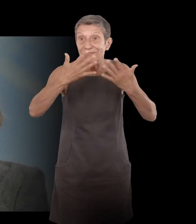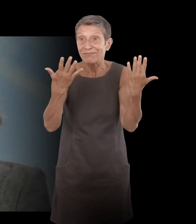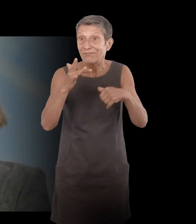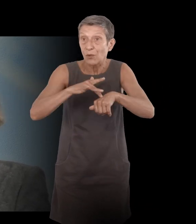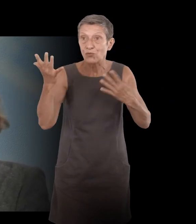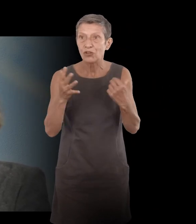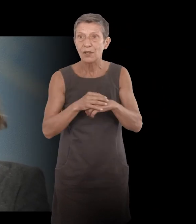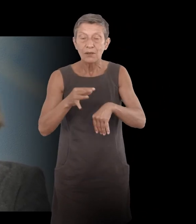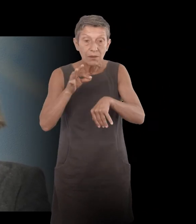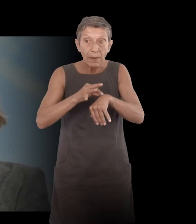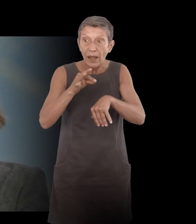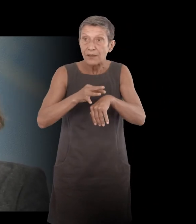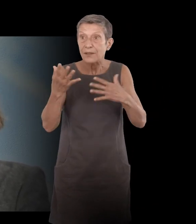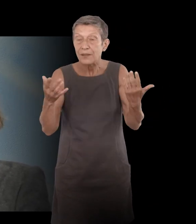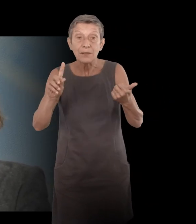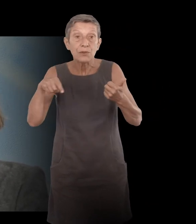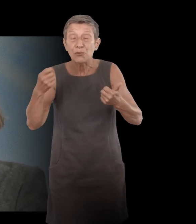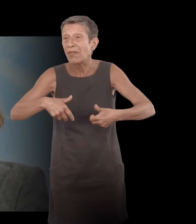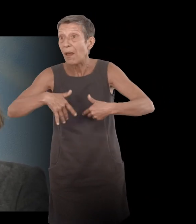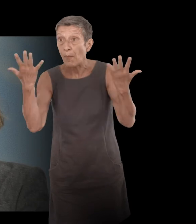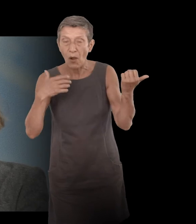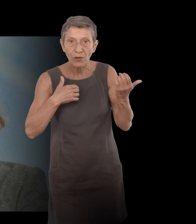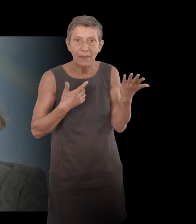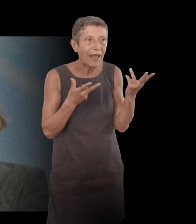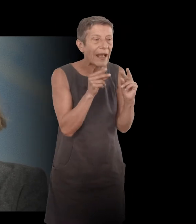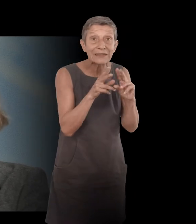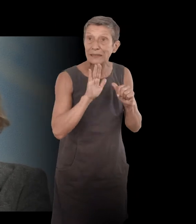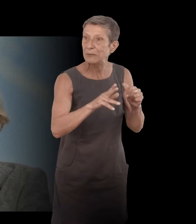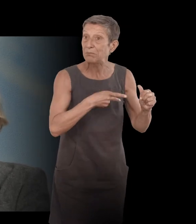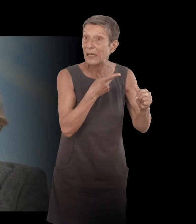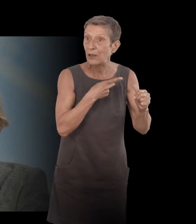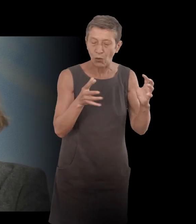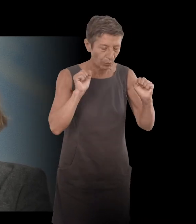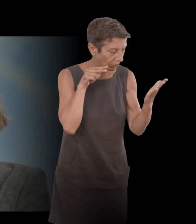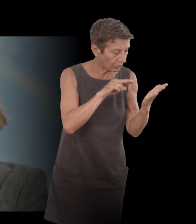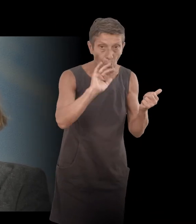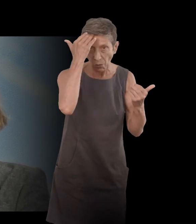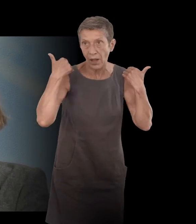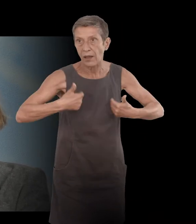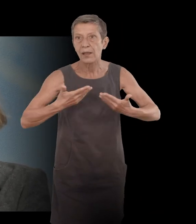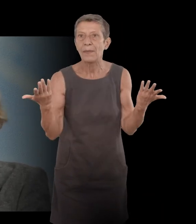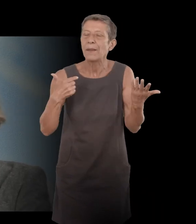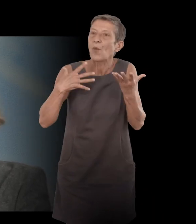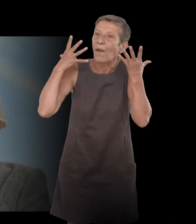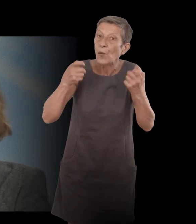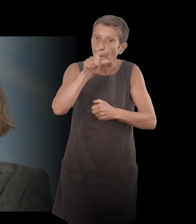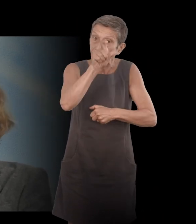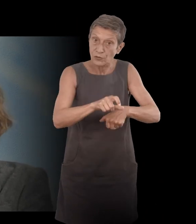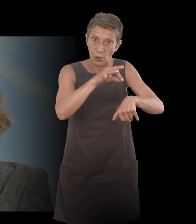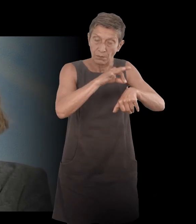maladies, on se retrouve dans les récits médicaux. Mais je voulais que tout le monde puisse le lire, à la fois des gens malades et des gens qui accompagnent des malades et des gens non malades,